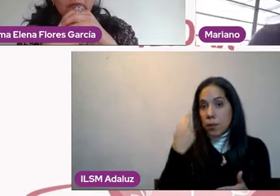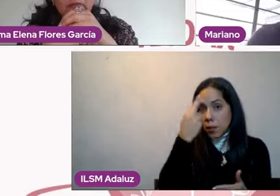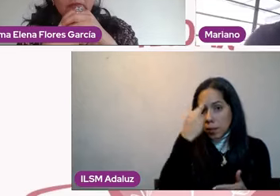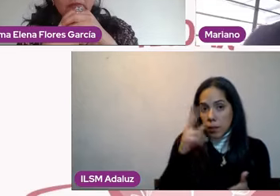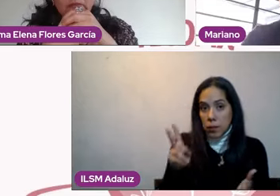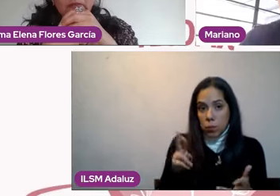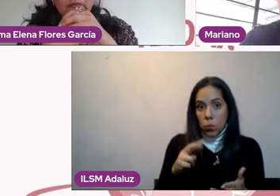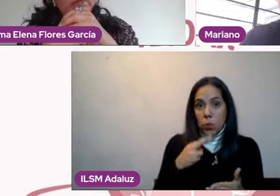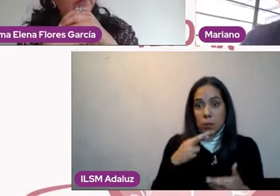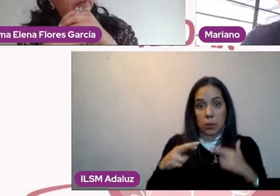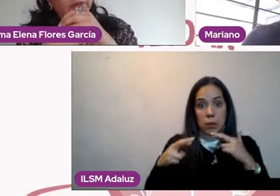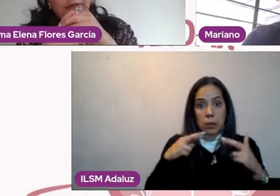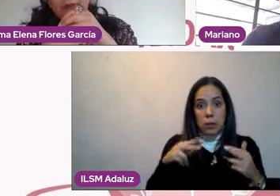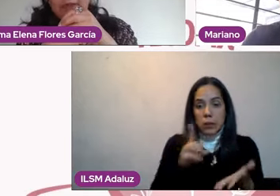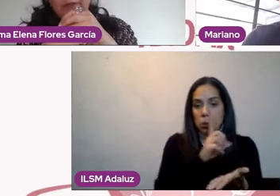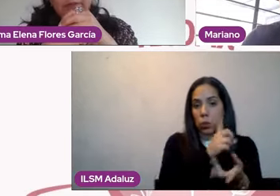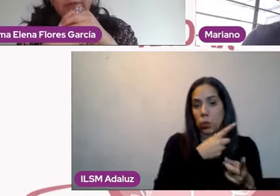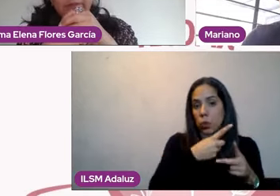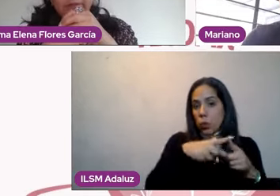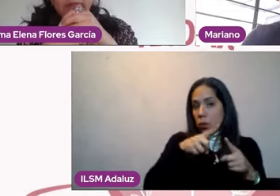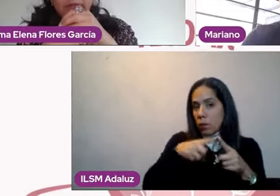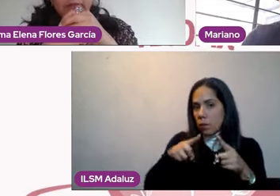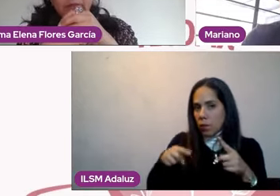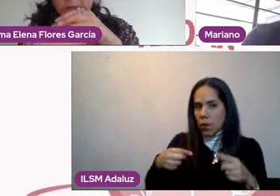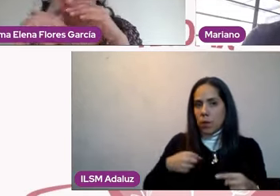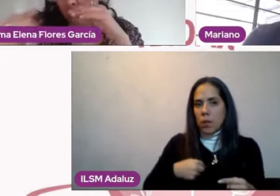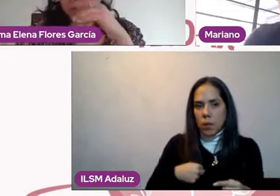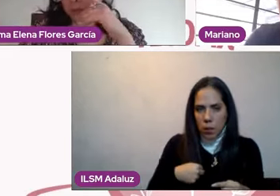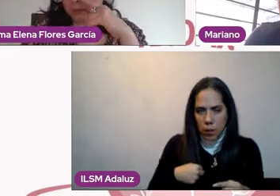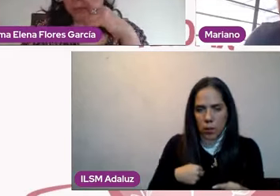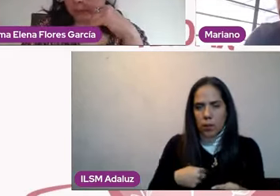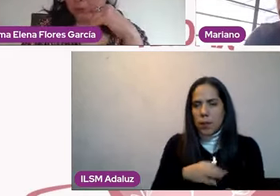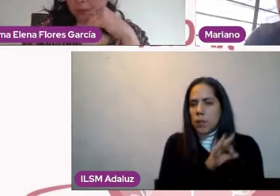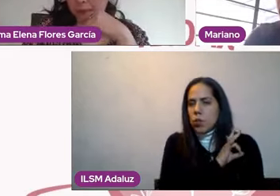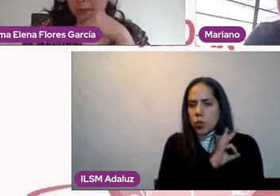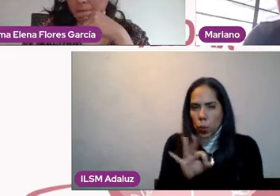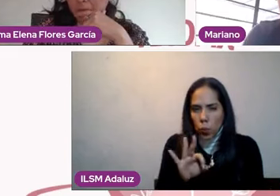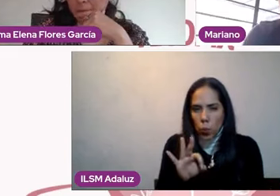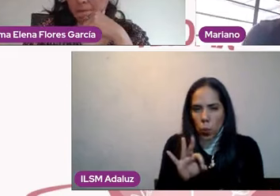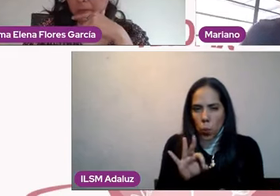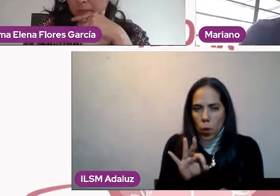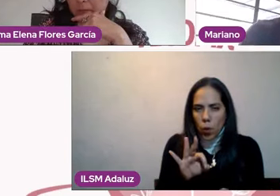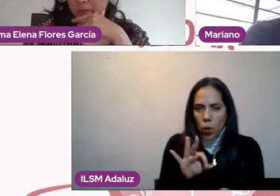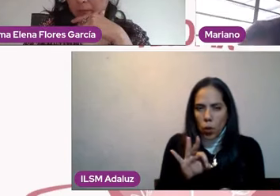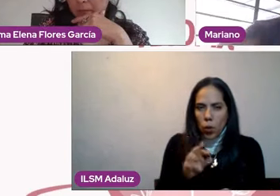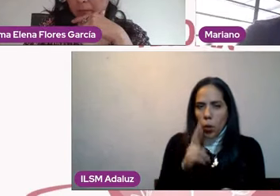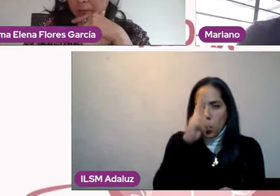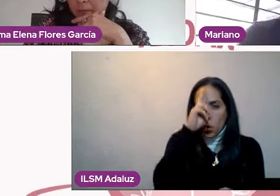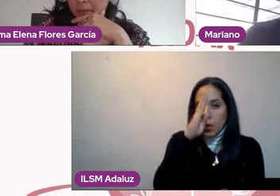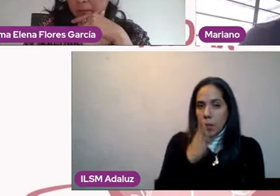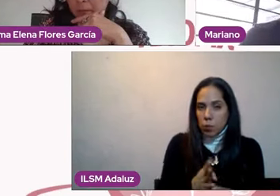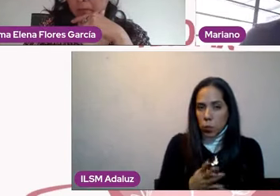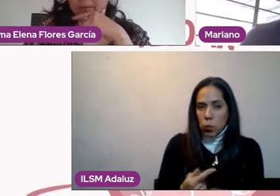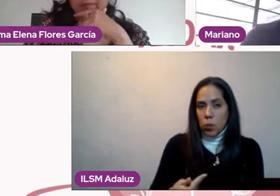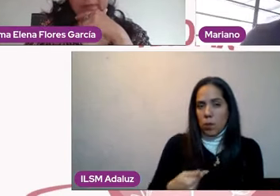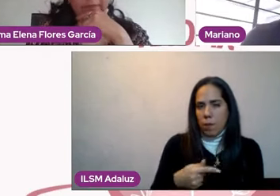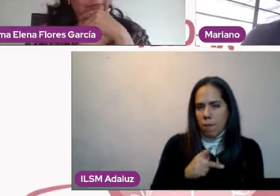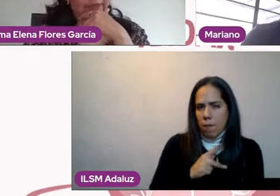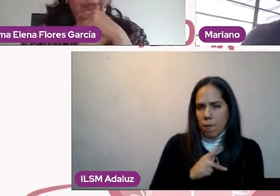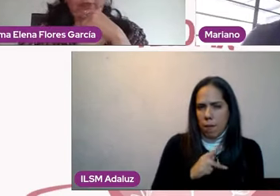puedo hacer cargo de mi decisión, ¿no? Pero tengo que enfrentarme a mi propia verdad.